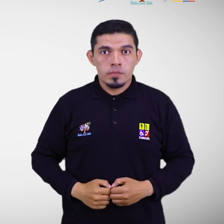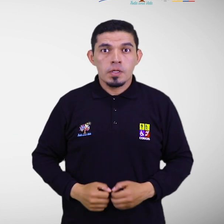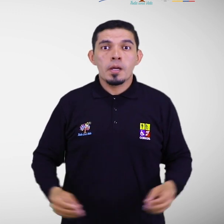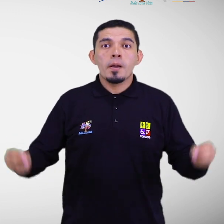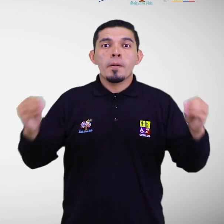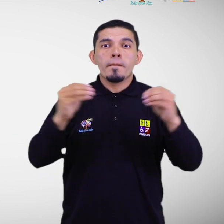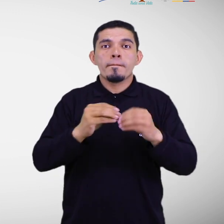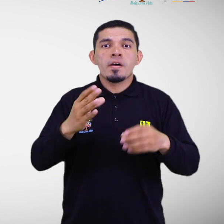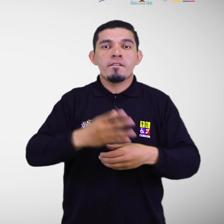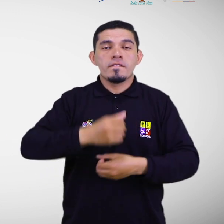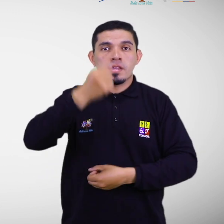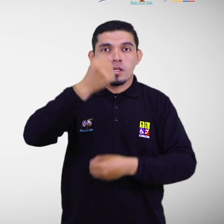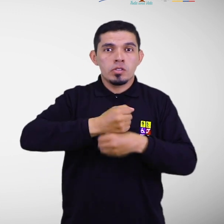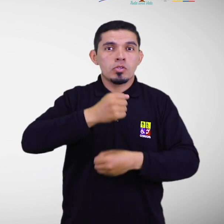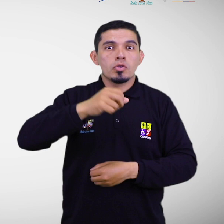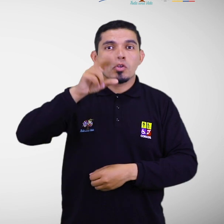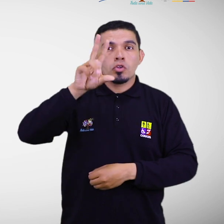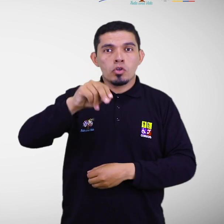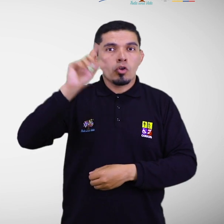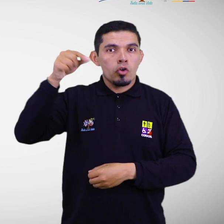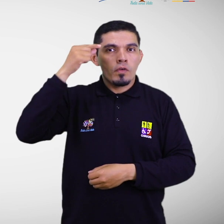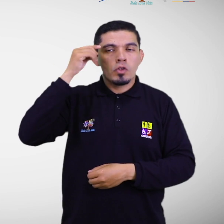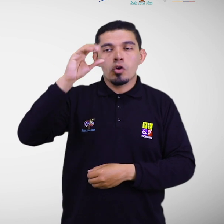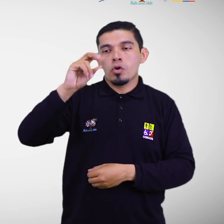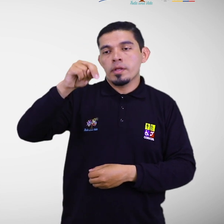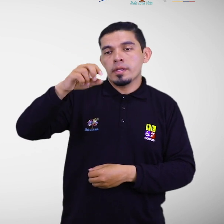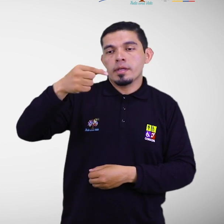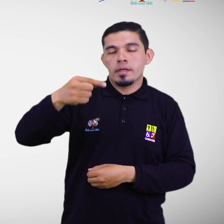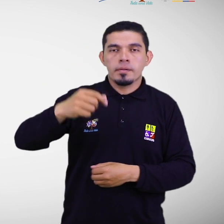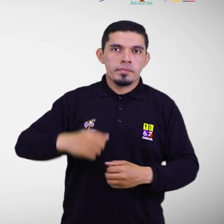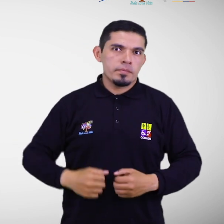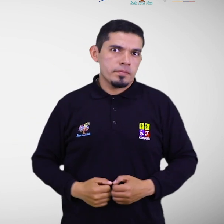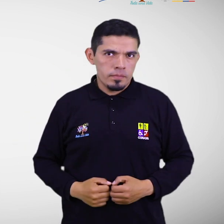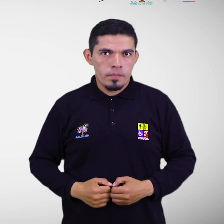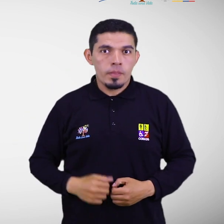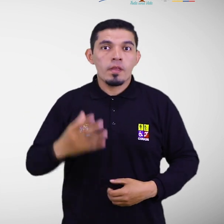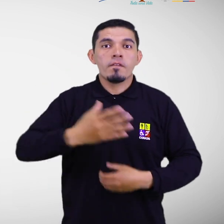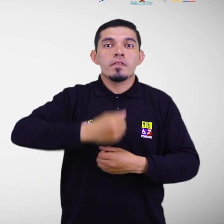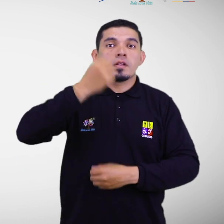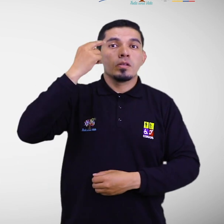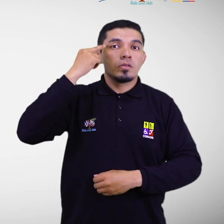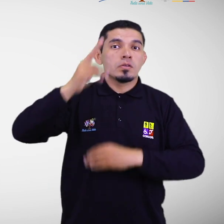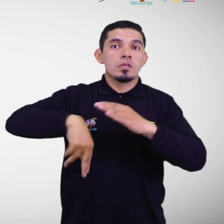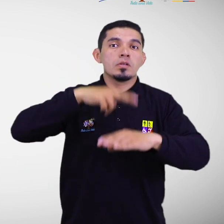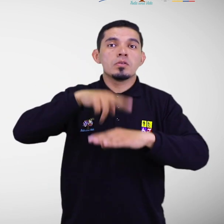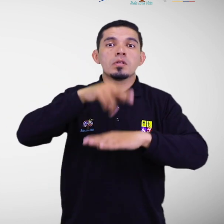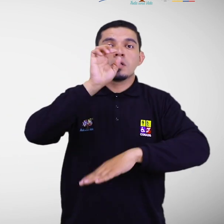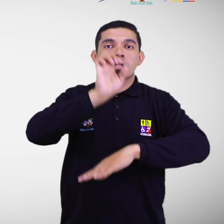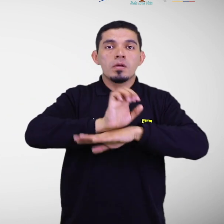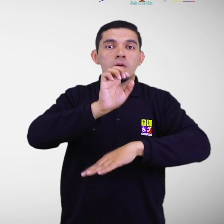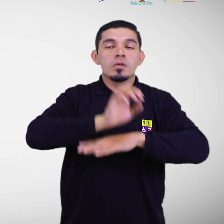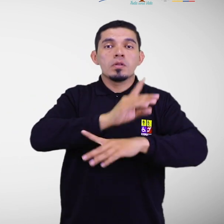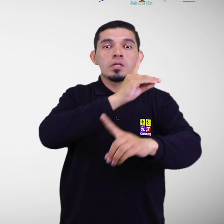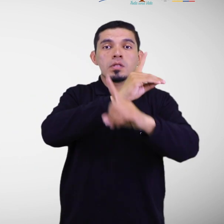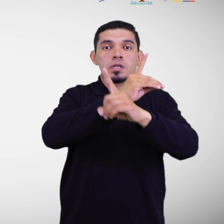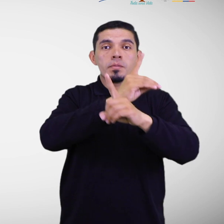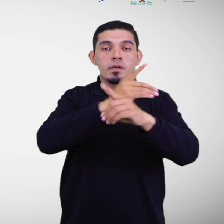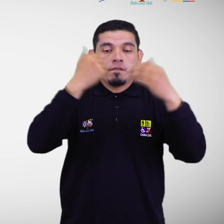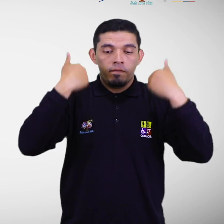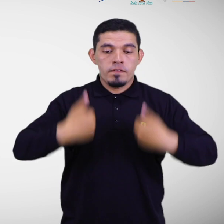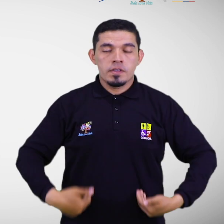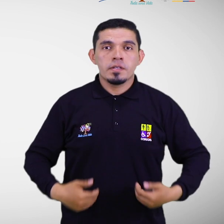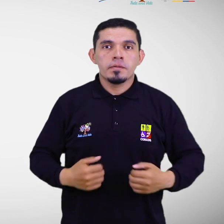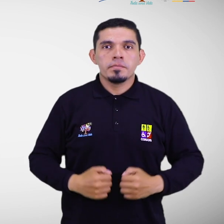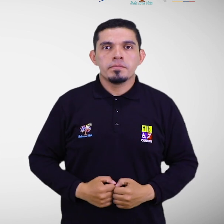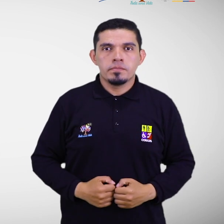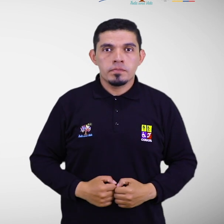Organizaciones No Gubernamentales para las Discapacidades. Federación Nacional de Ecuatorianos con Discapacidad Física.